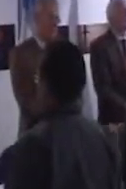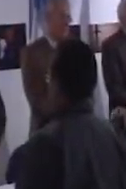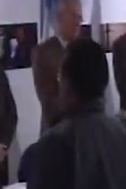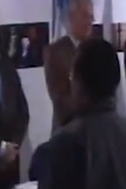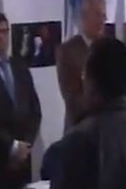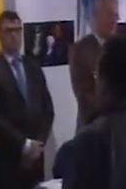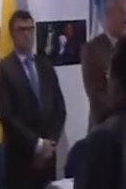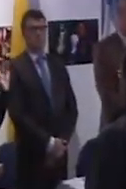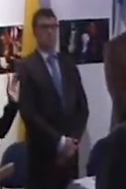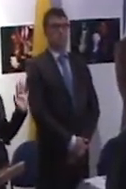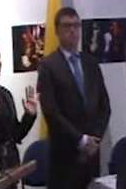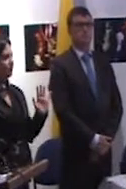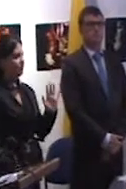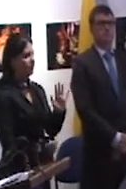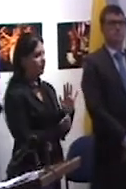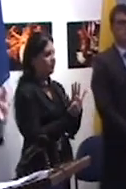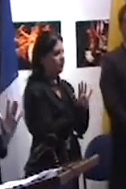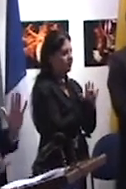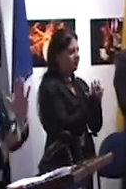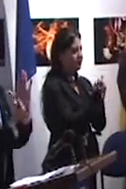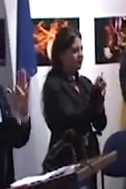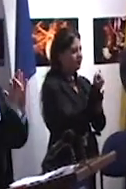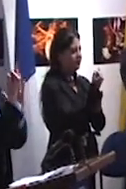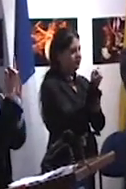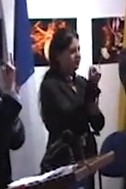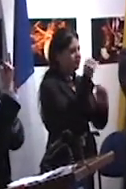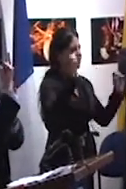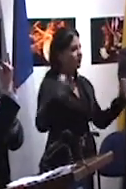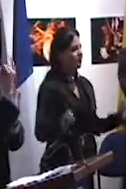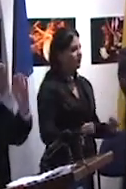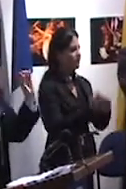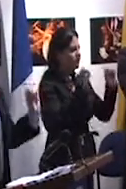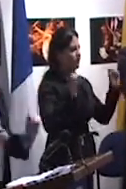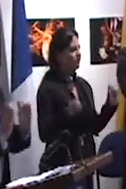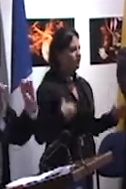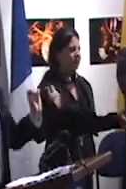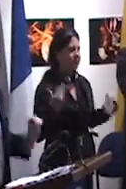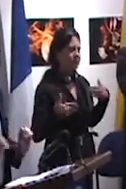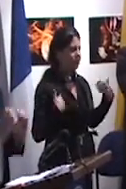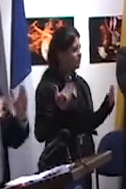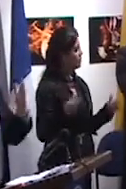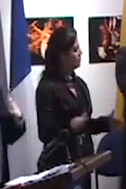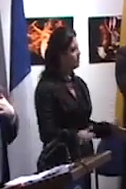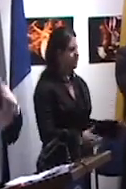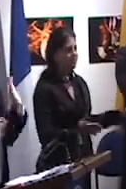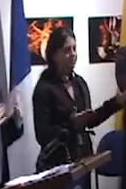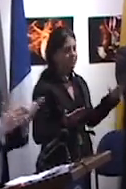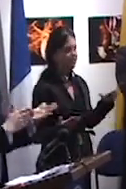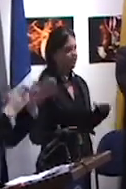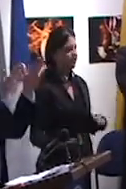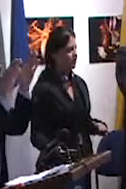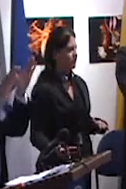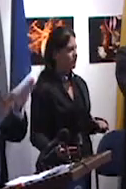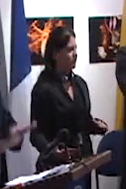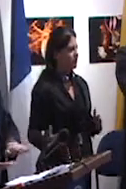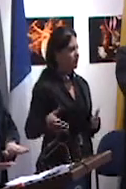¡Oh, gloria y marcha simple! ¡Oh, tú y lo inmortal!